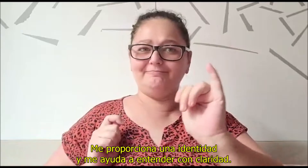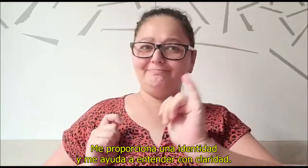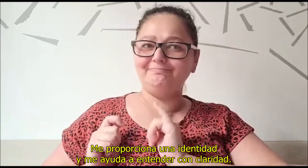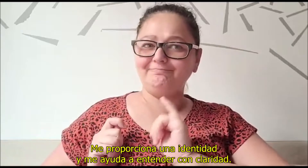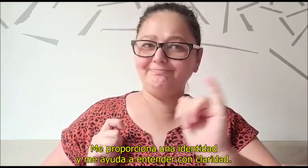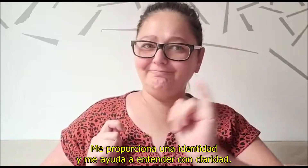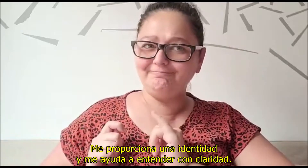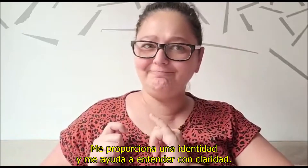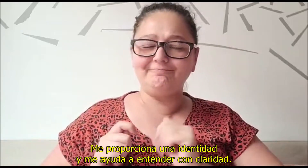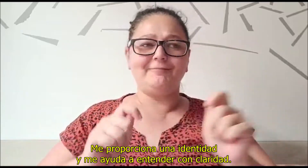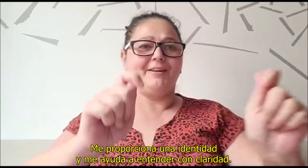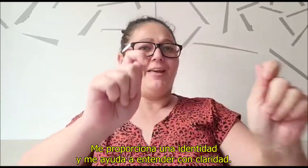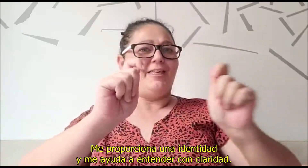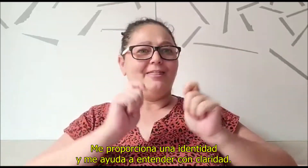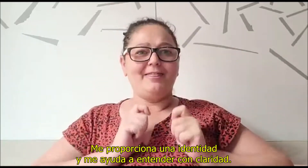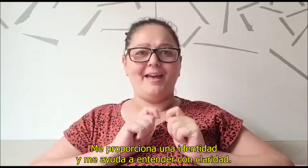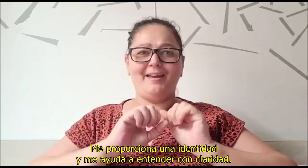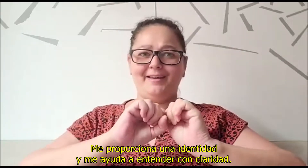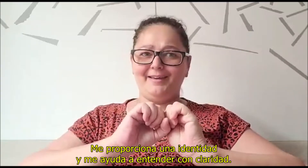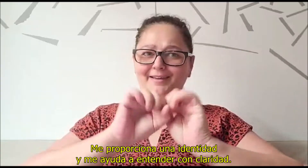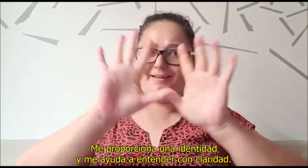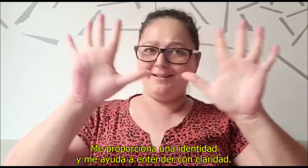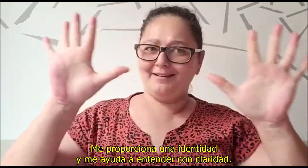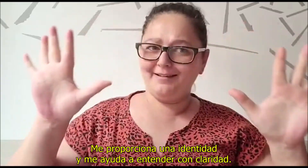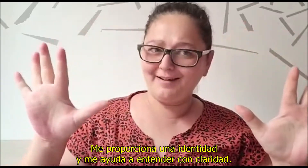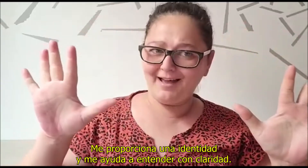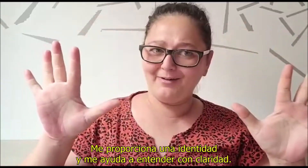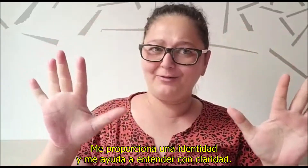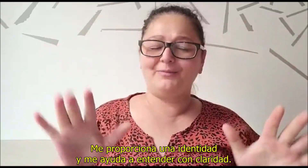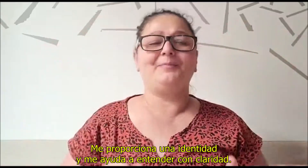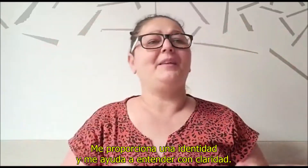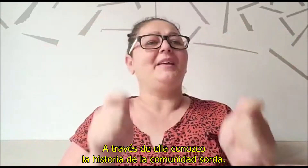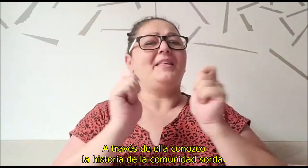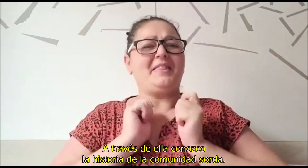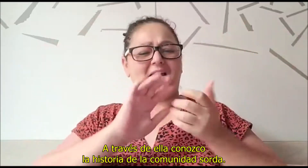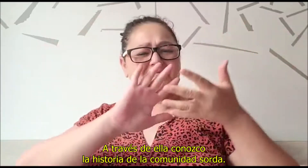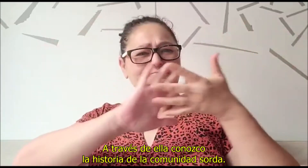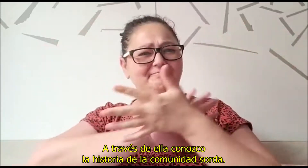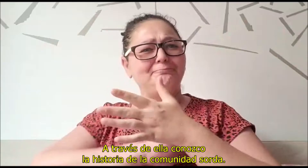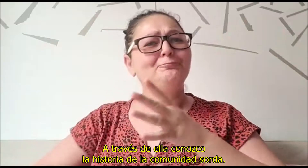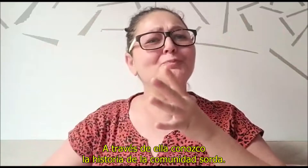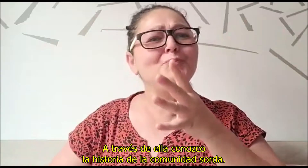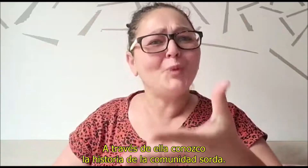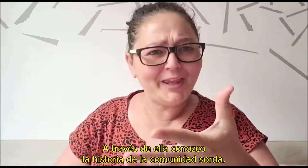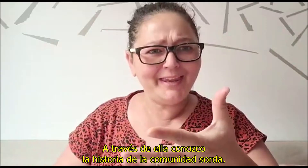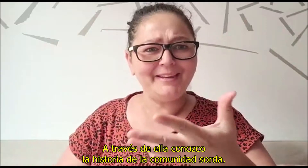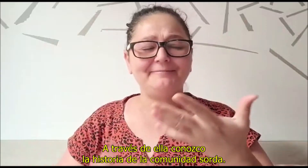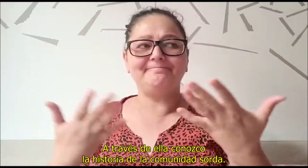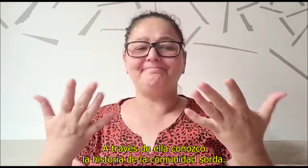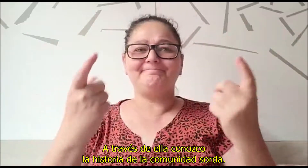proporciona una identidad y me ayuda a entender con claridad. A través de ella,